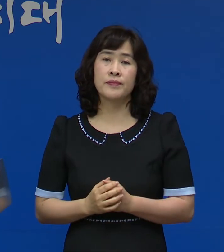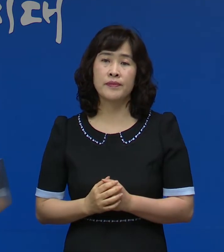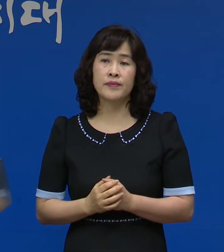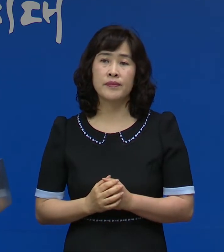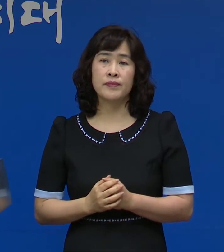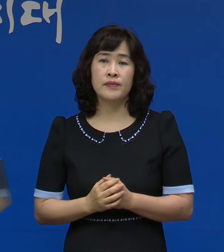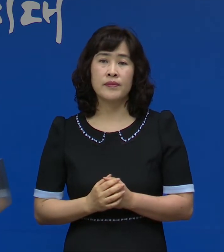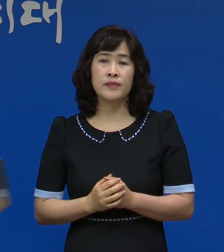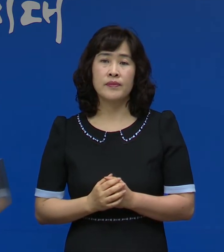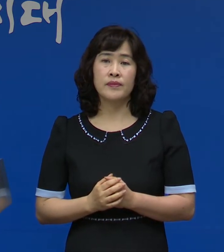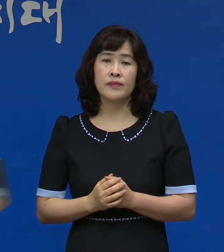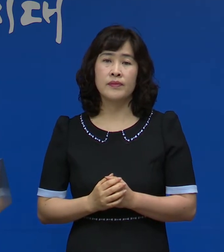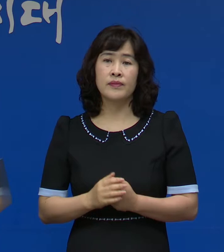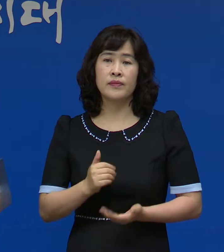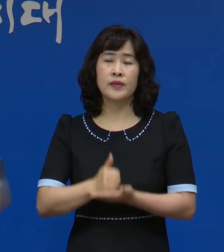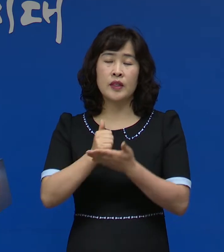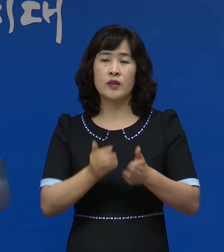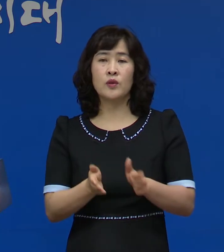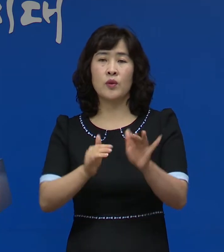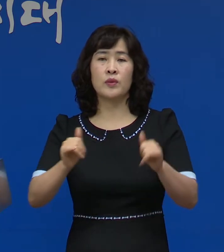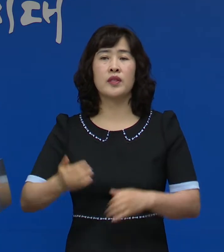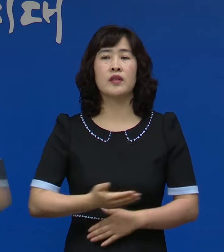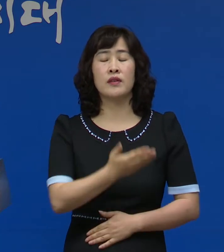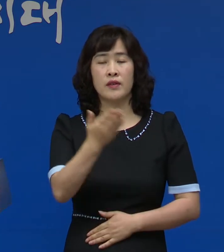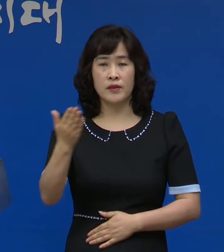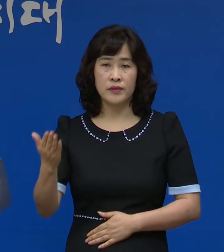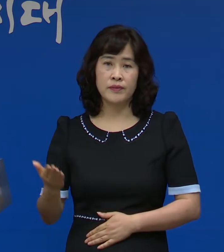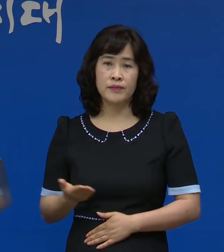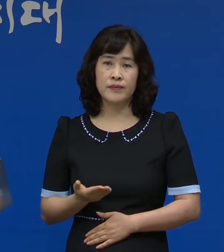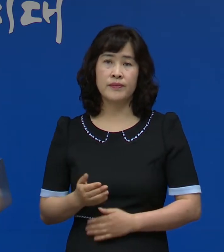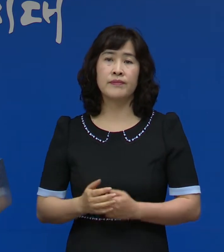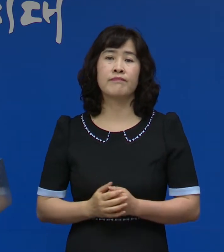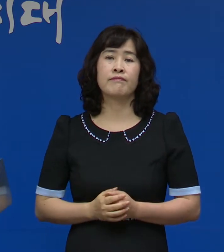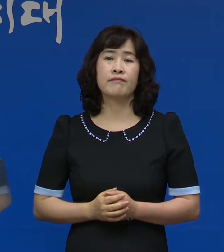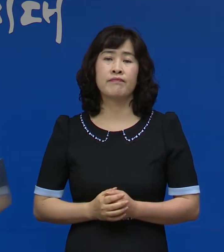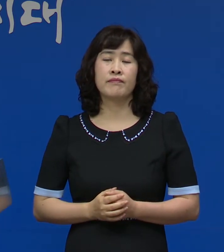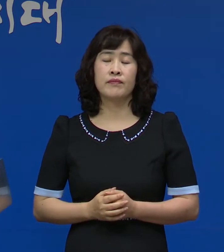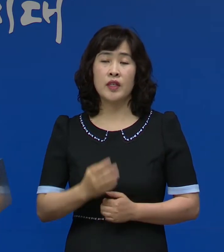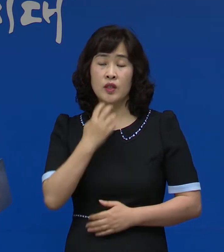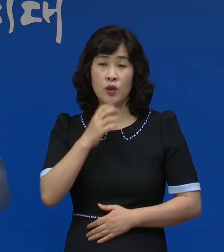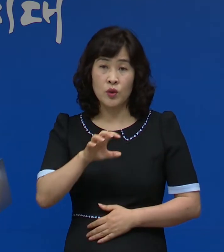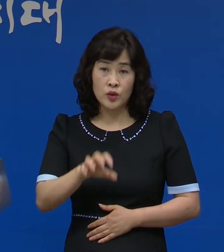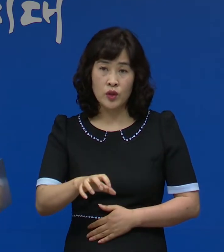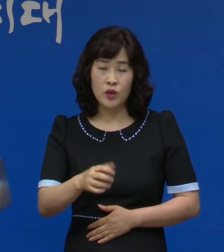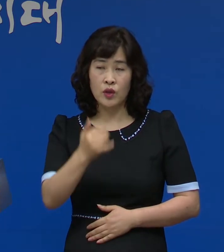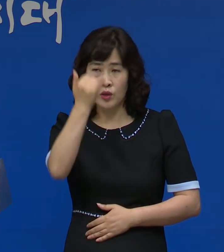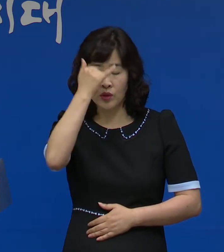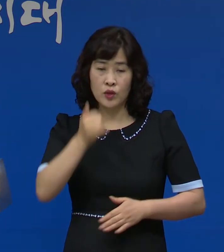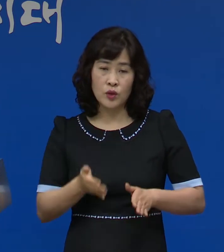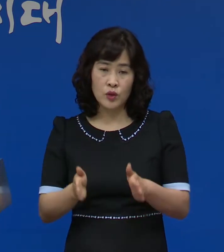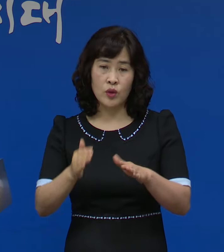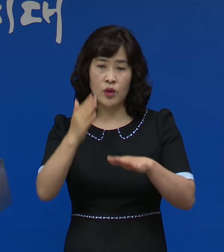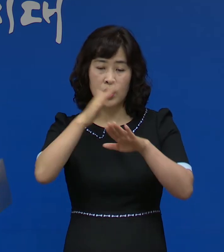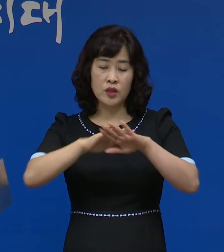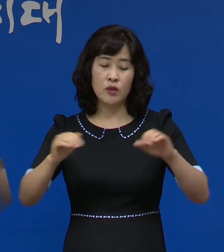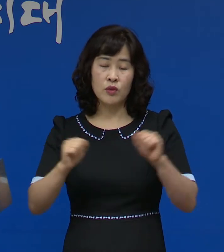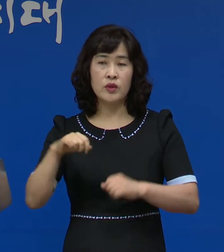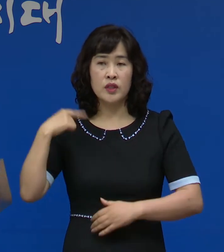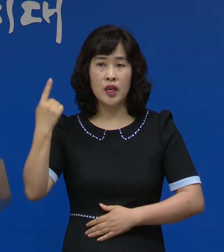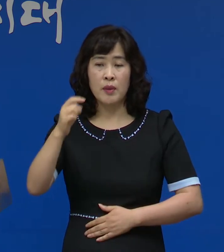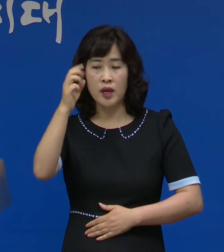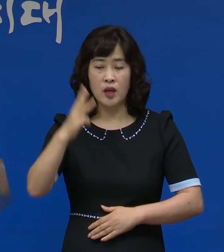전경하는 도우민 여러분 수도권 충청권 전북에 이어서